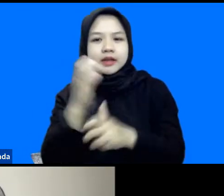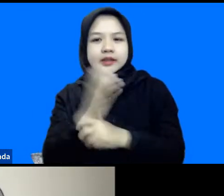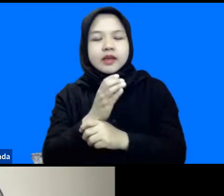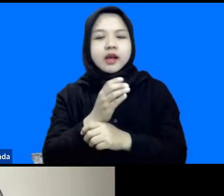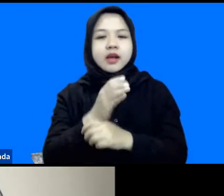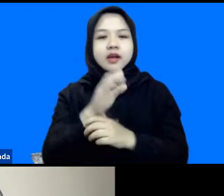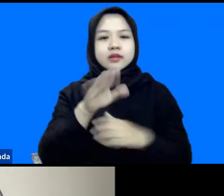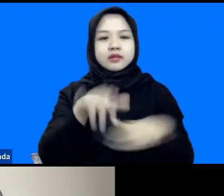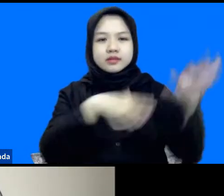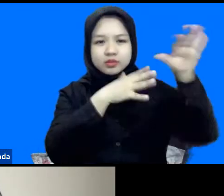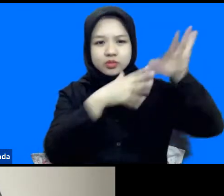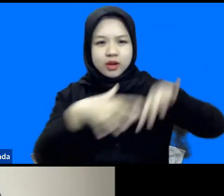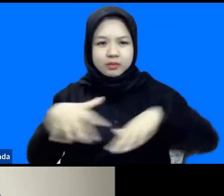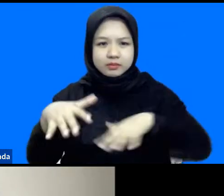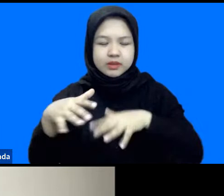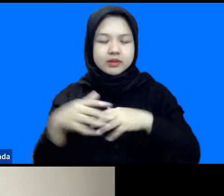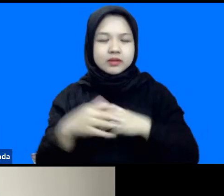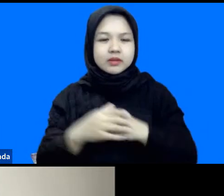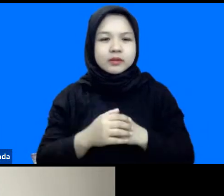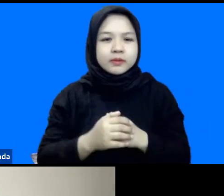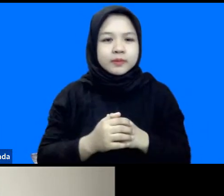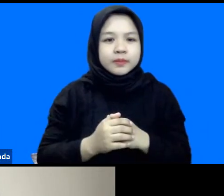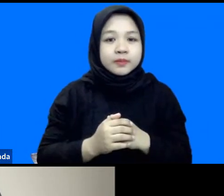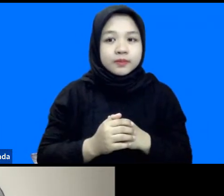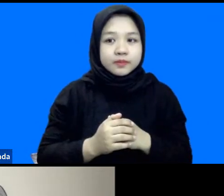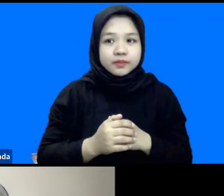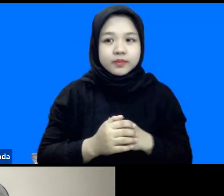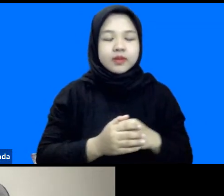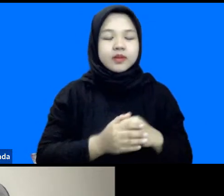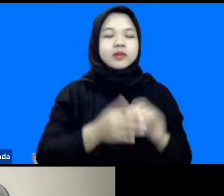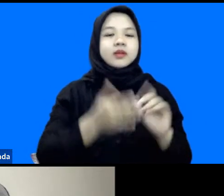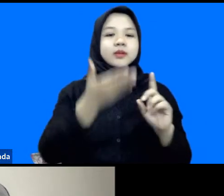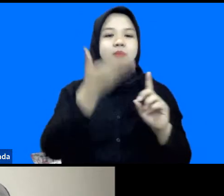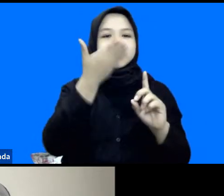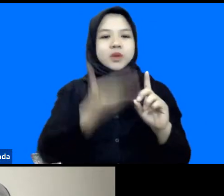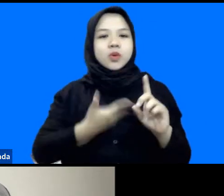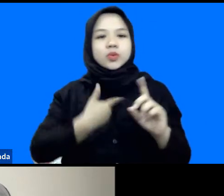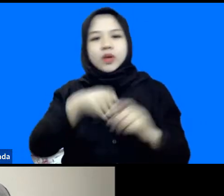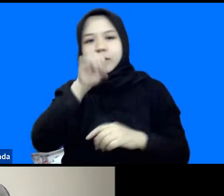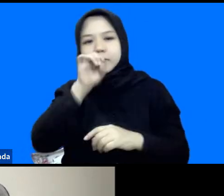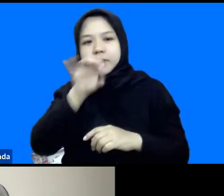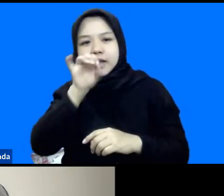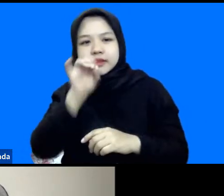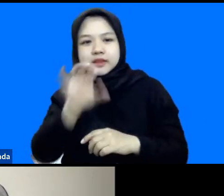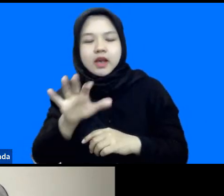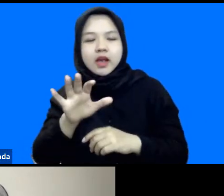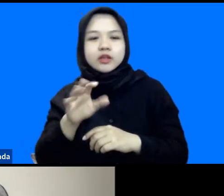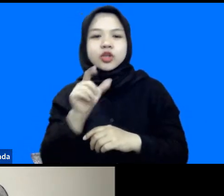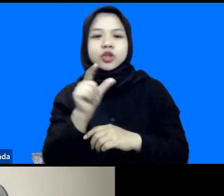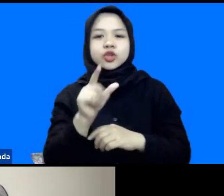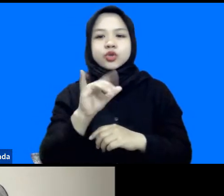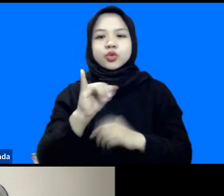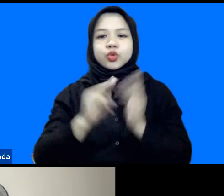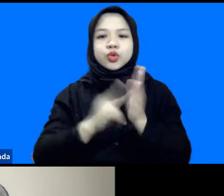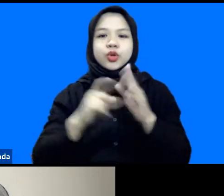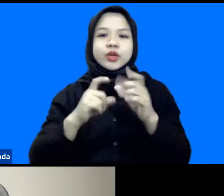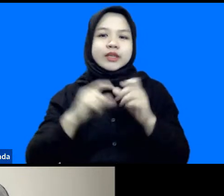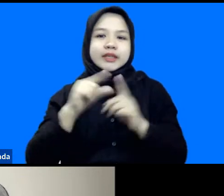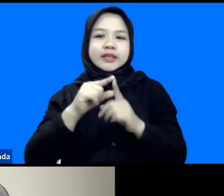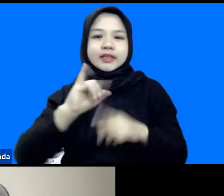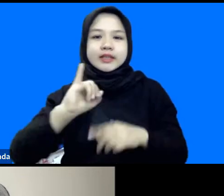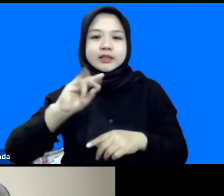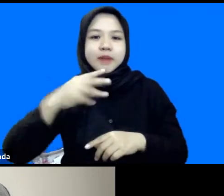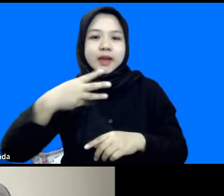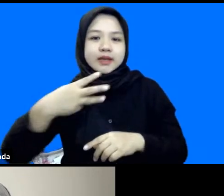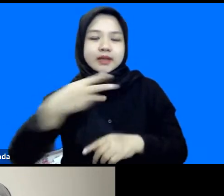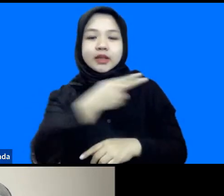Agitar. Kemudian selain itu, beliau juga merupakan penasehat dari Uinspire Indonesia. Itu